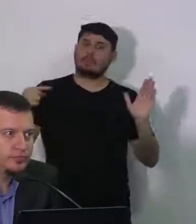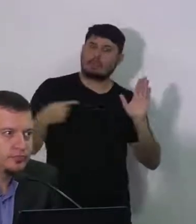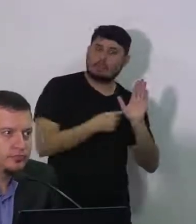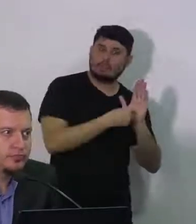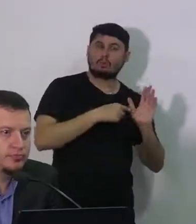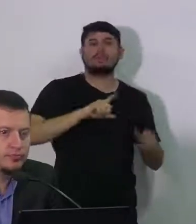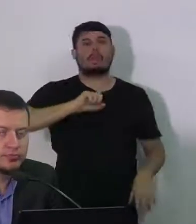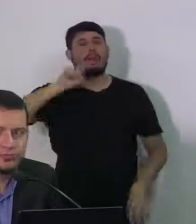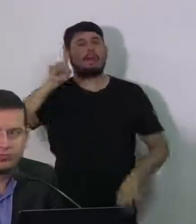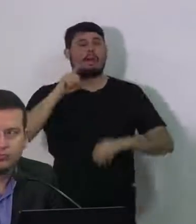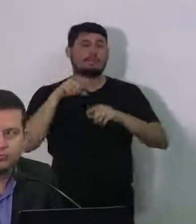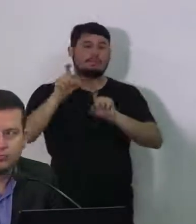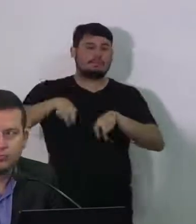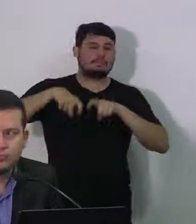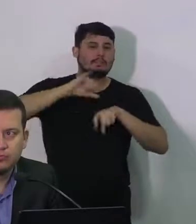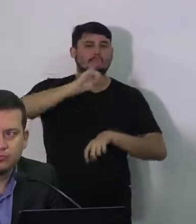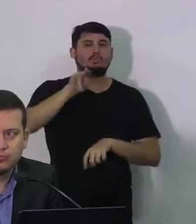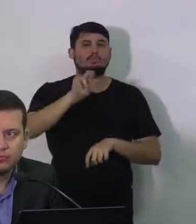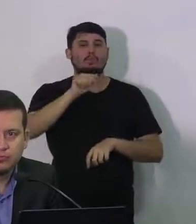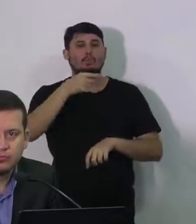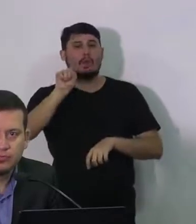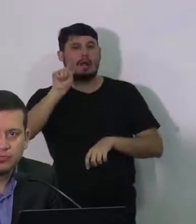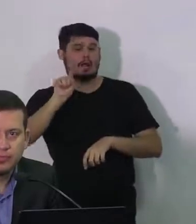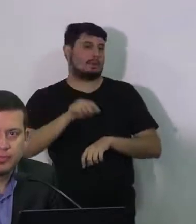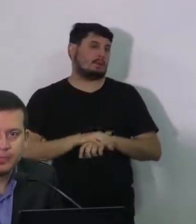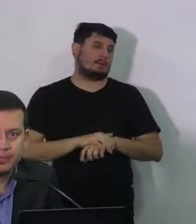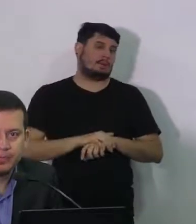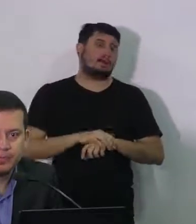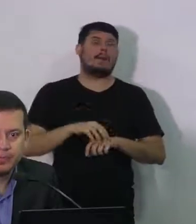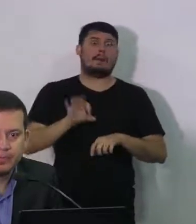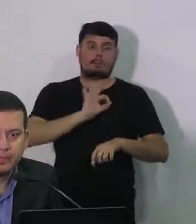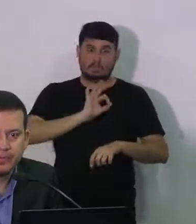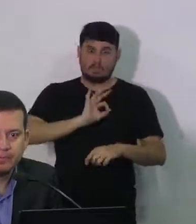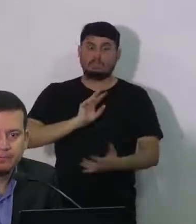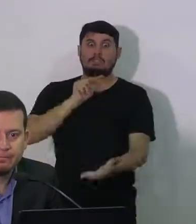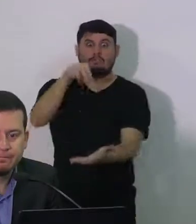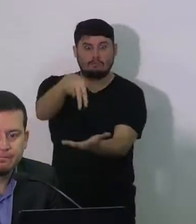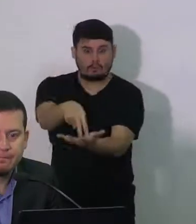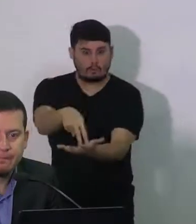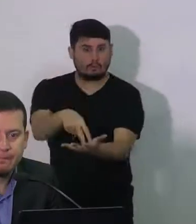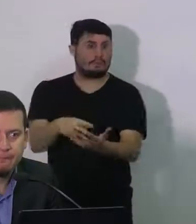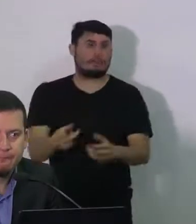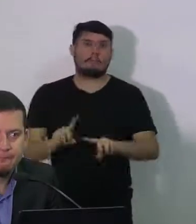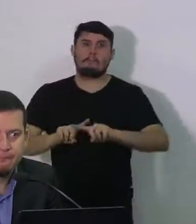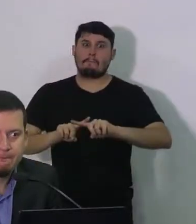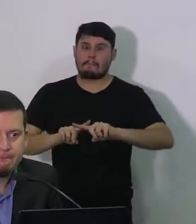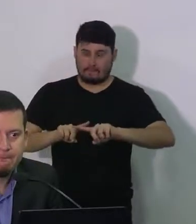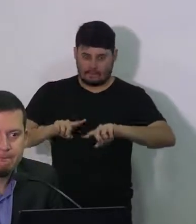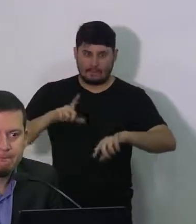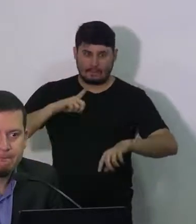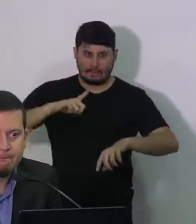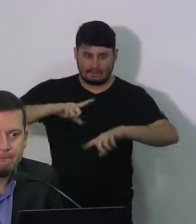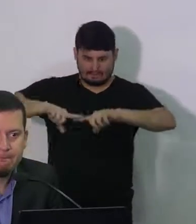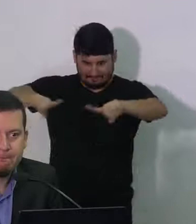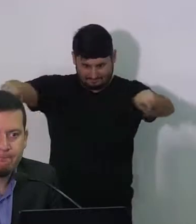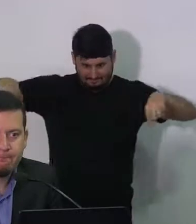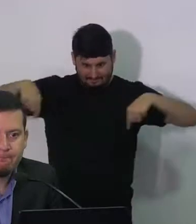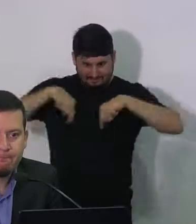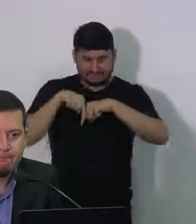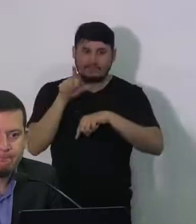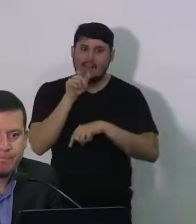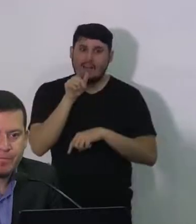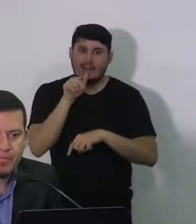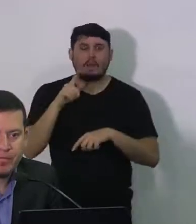polícia a guarda municipal teve por lá mas não chegou especificamente lá no açude na barragem onde estava acontecendo